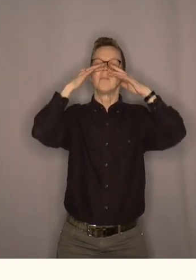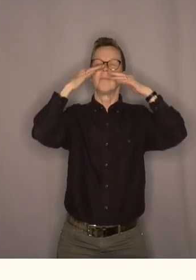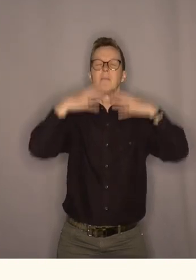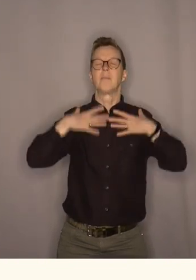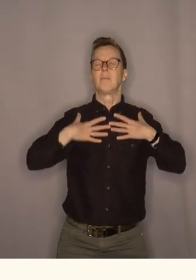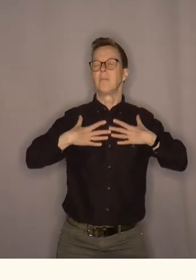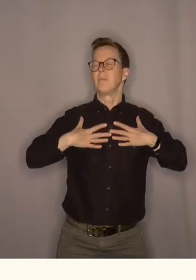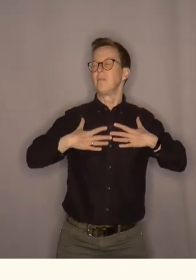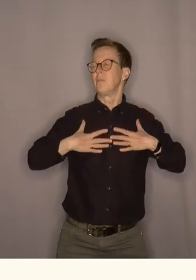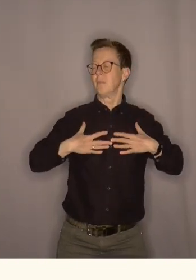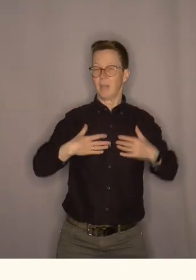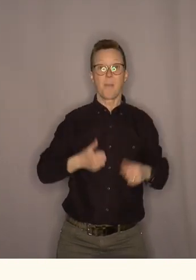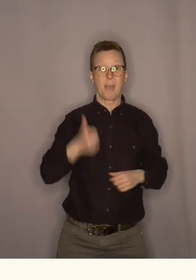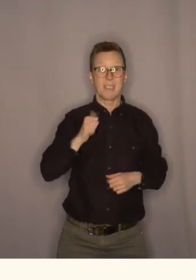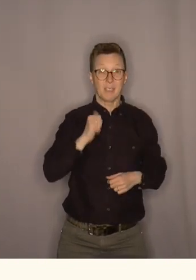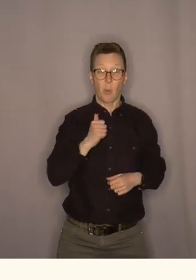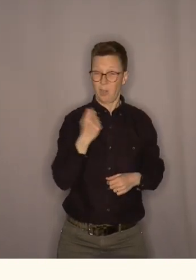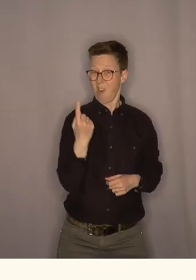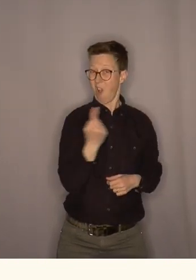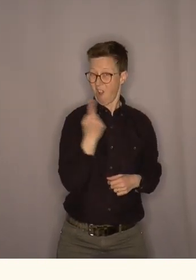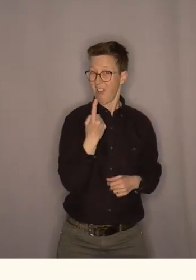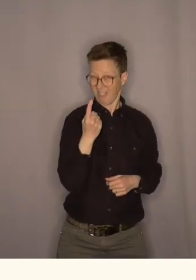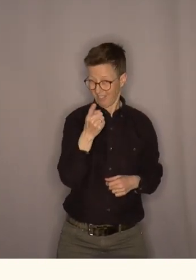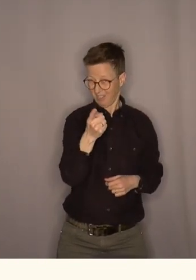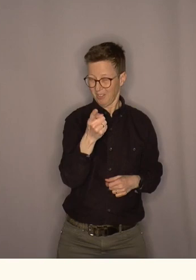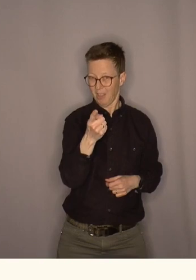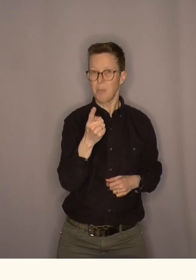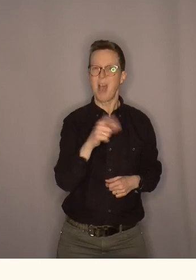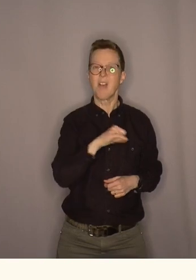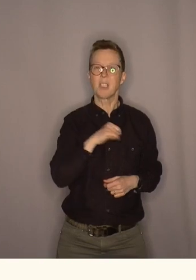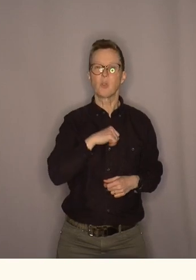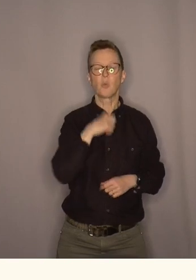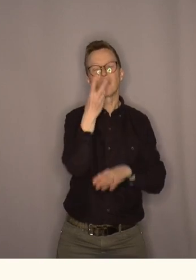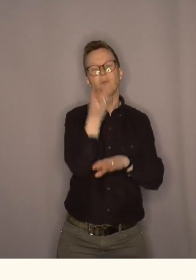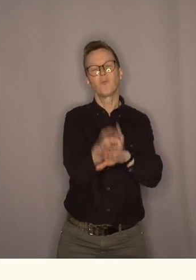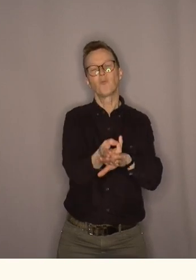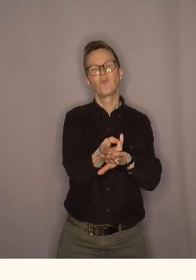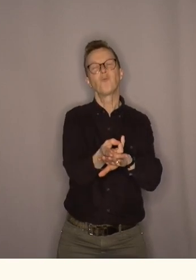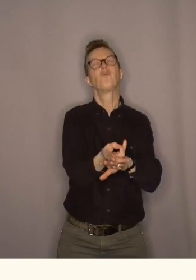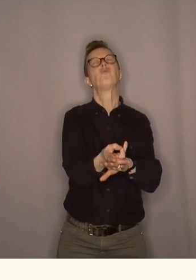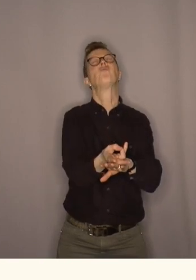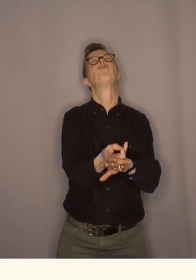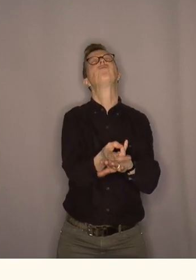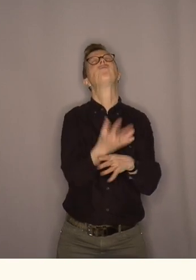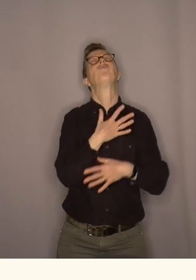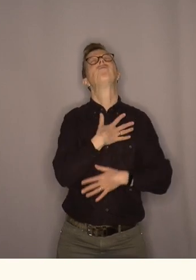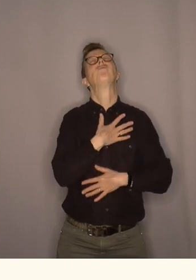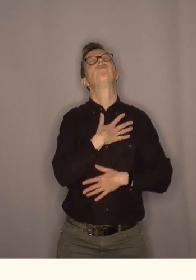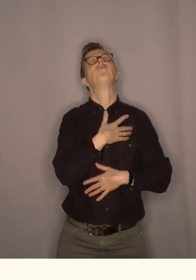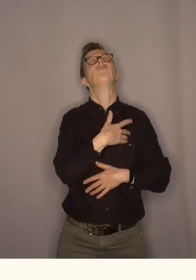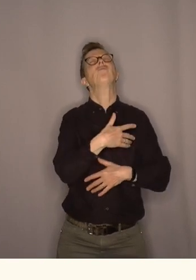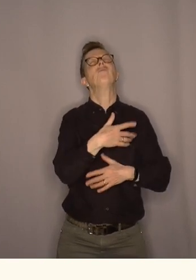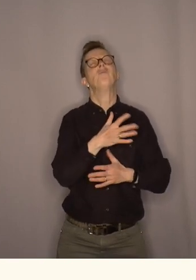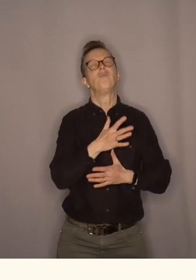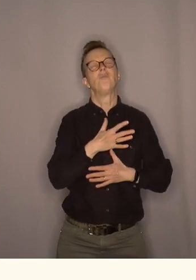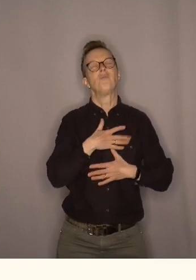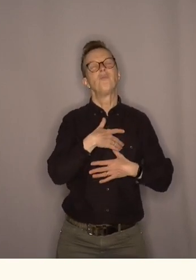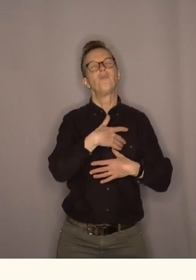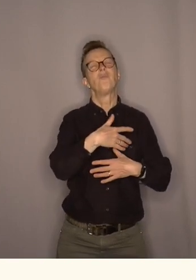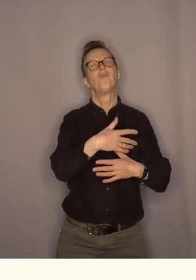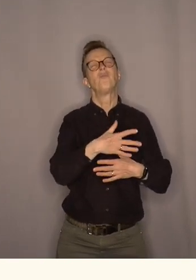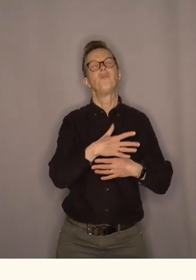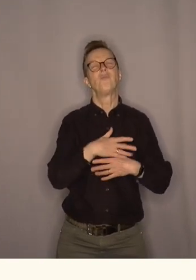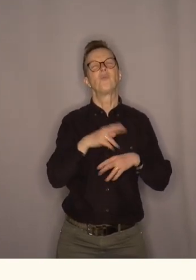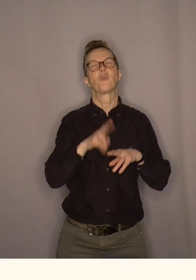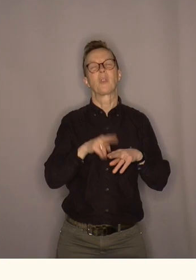deg det beste er selvfølgelig å være alene men hvis du ligger oppe på ryggen og føler lenge nok og puster med naturen så